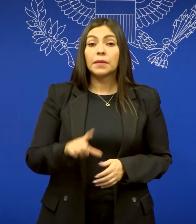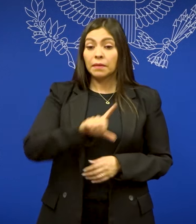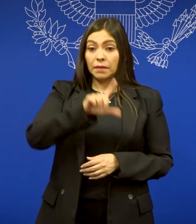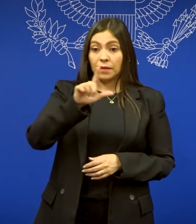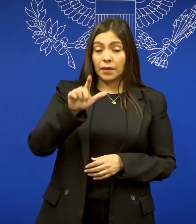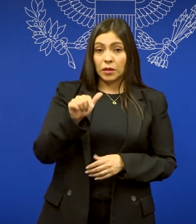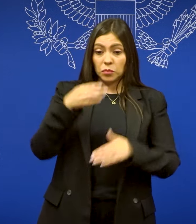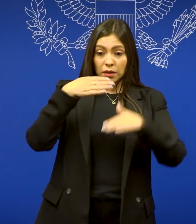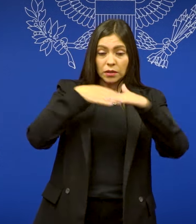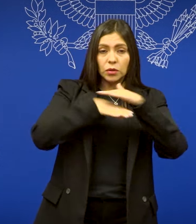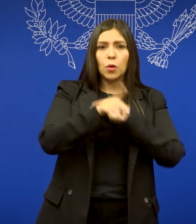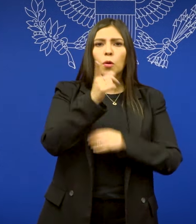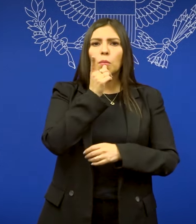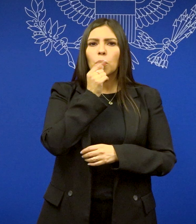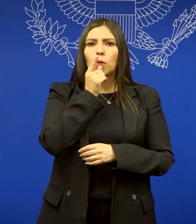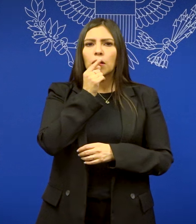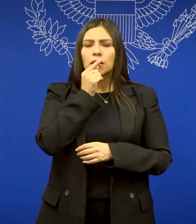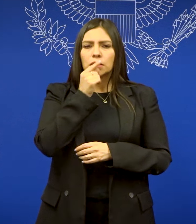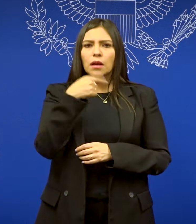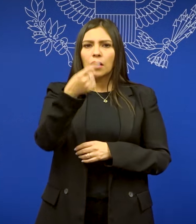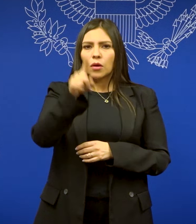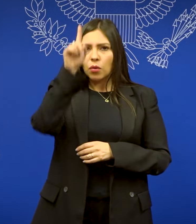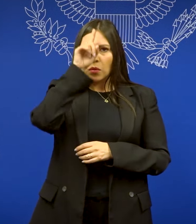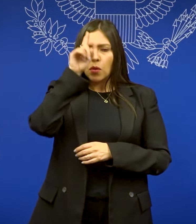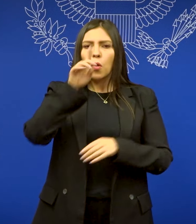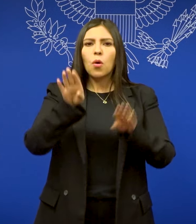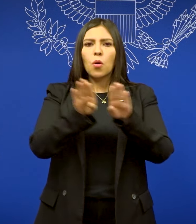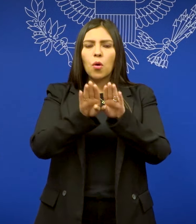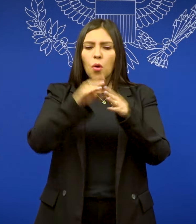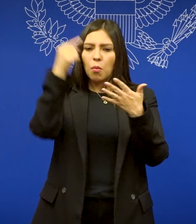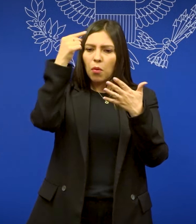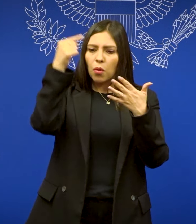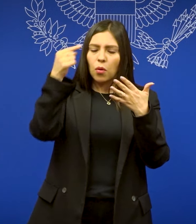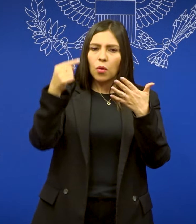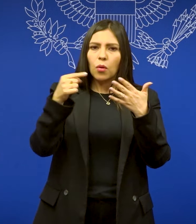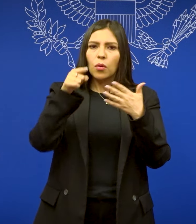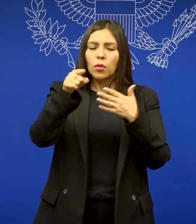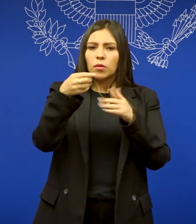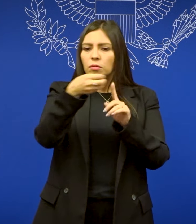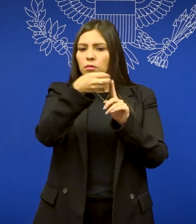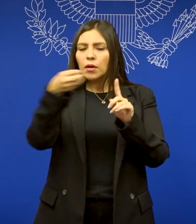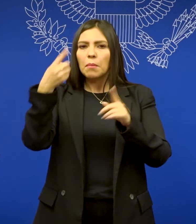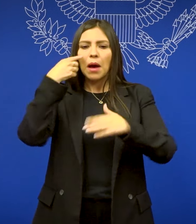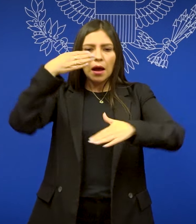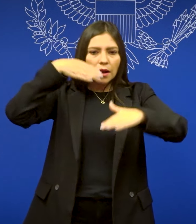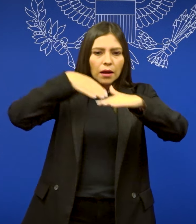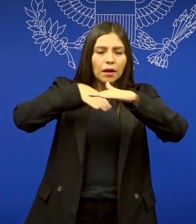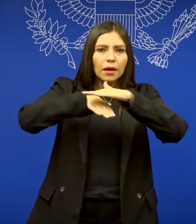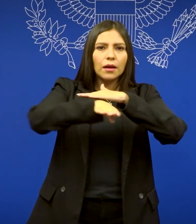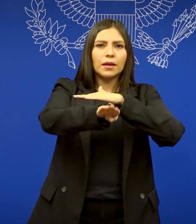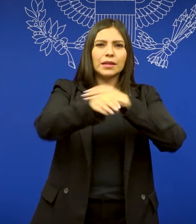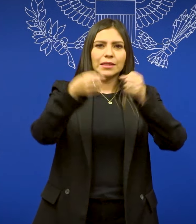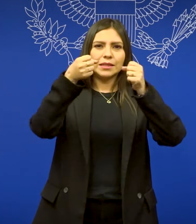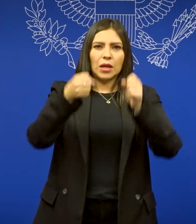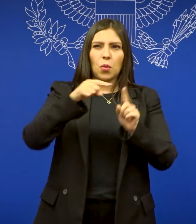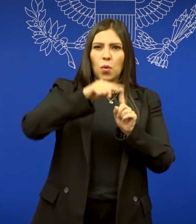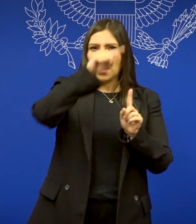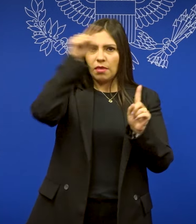A continuación, los guardias te darán instrucciones sobre cómo pasar por el control de seguridad. Si